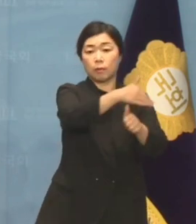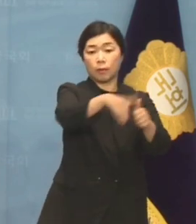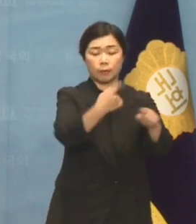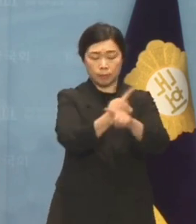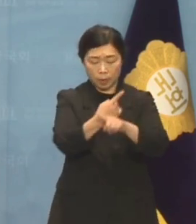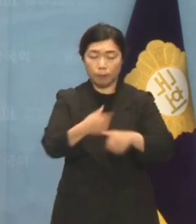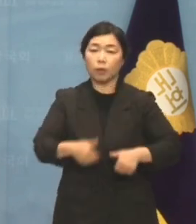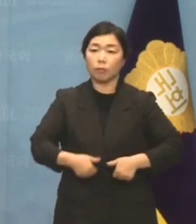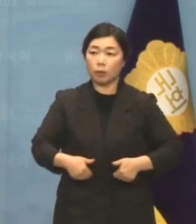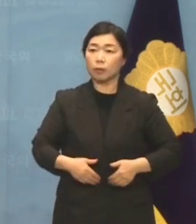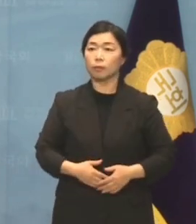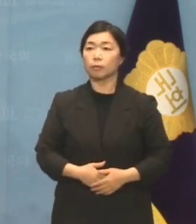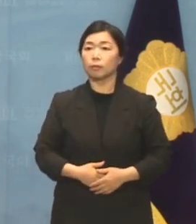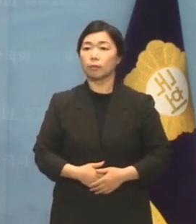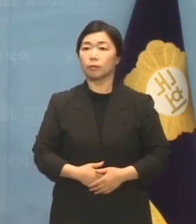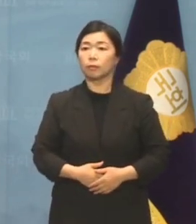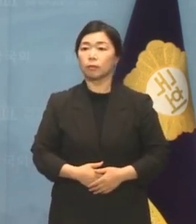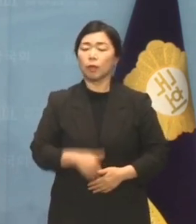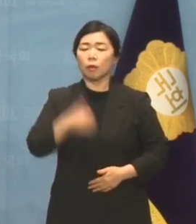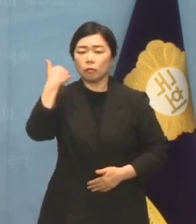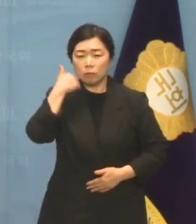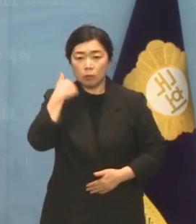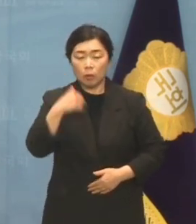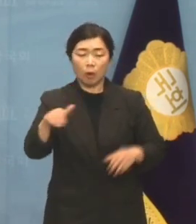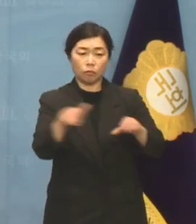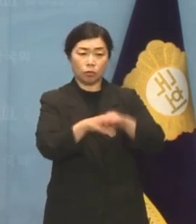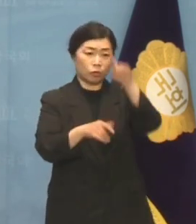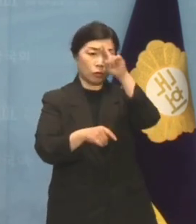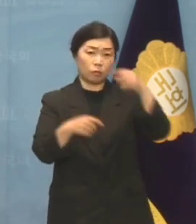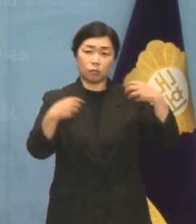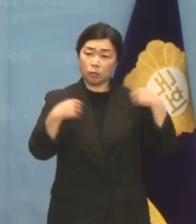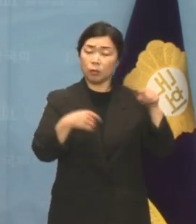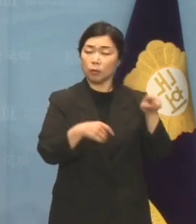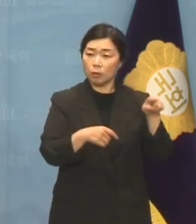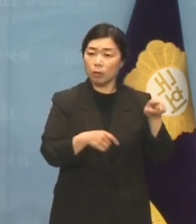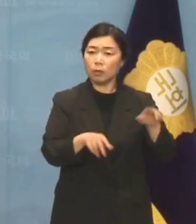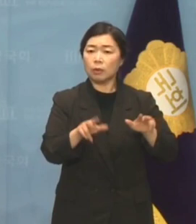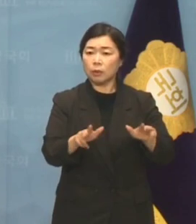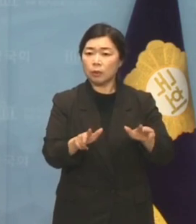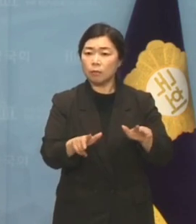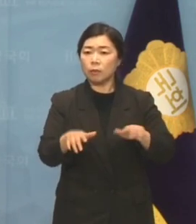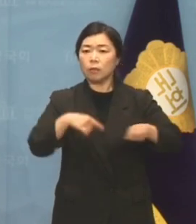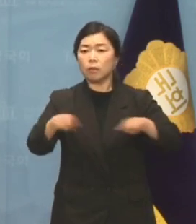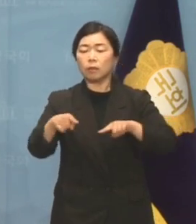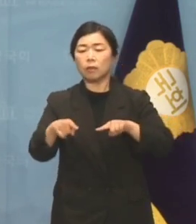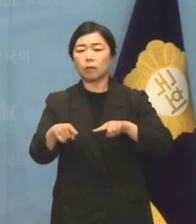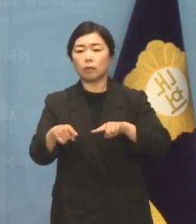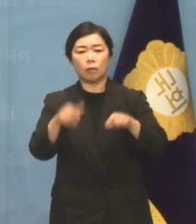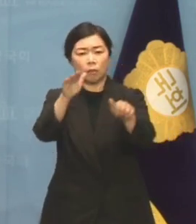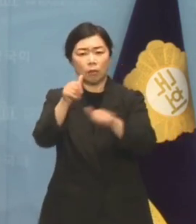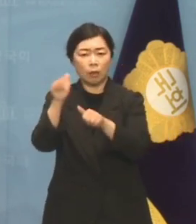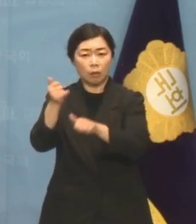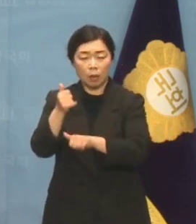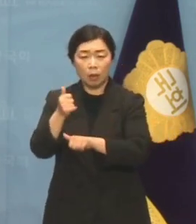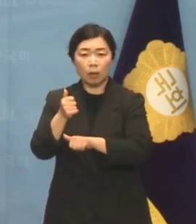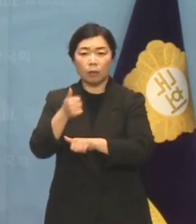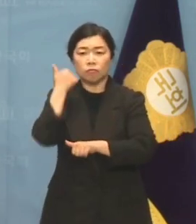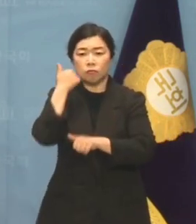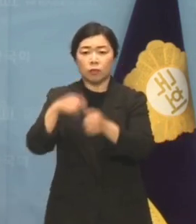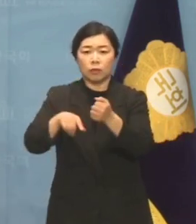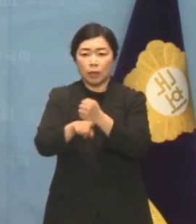필요한 순간입니다. 어느 누구도 문재인 전 대통령을 현실정치에 소환하지 않았습니다.